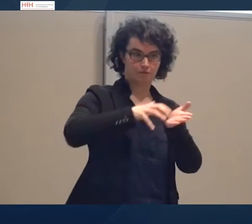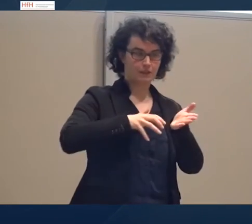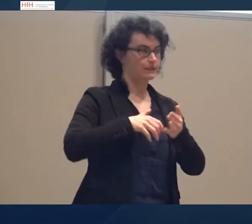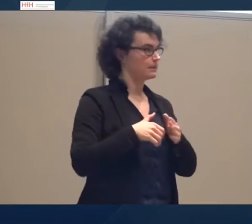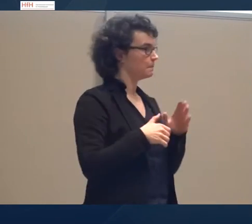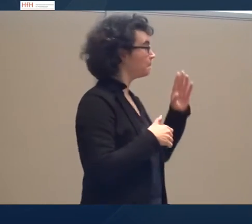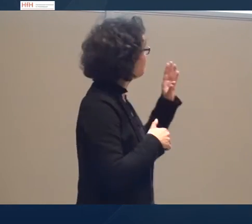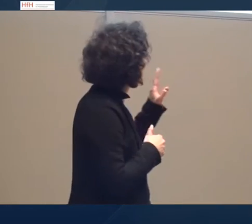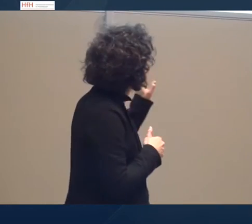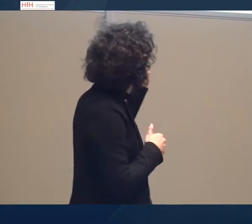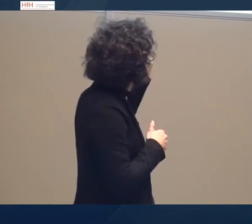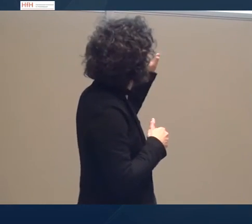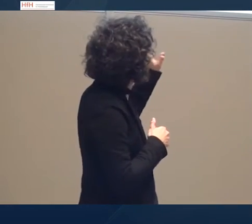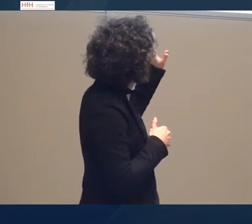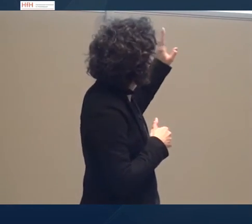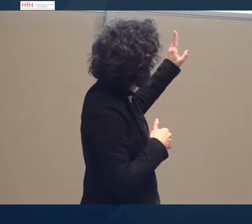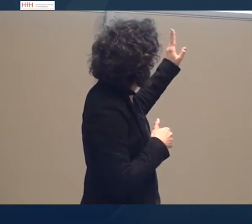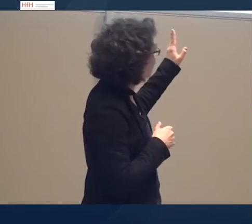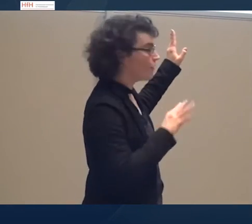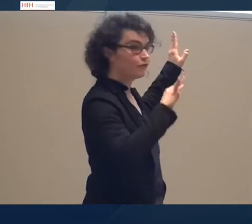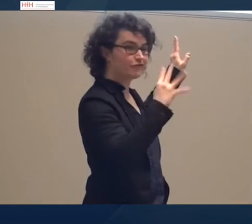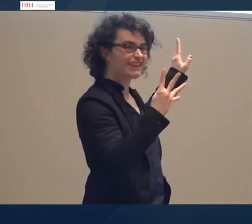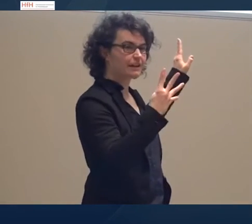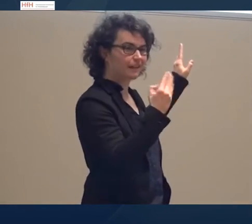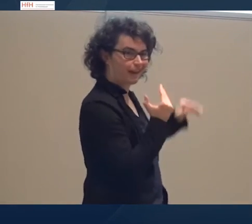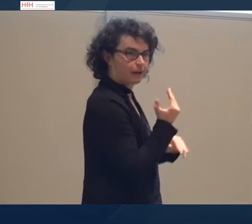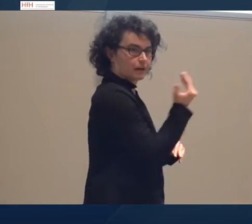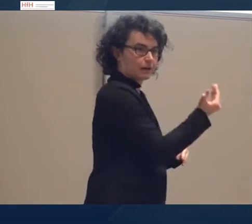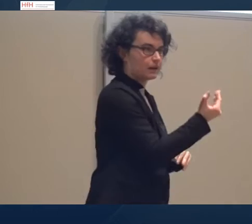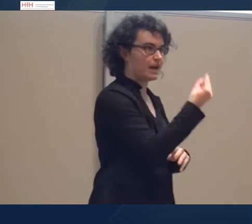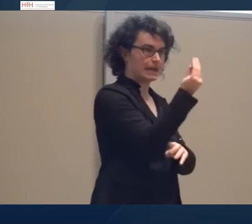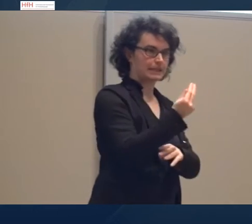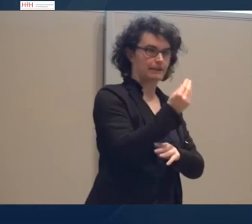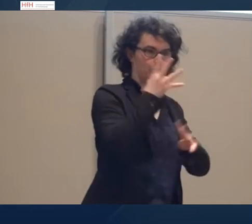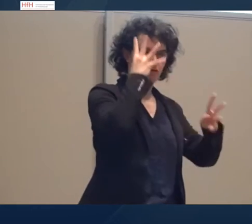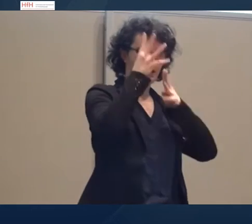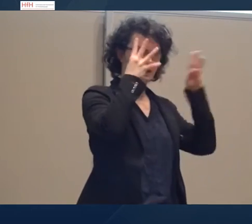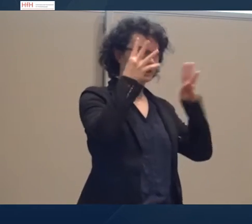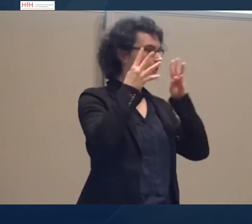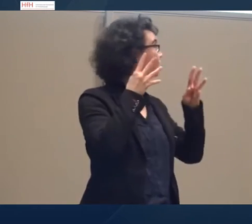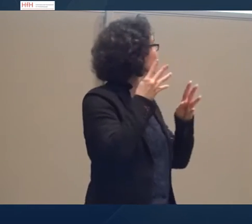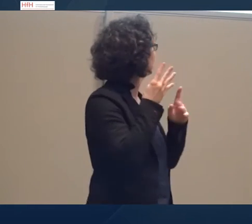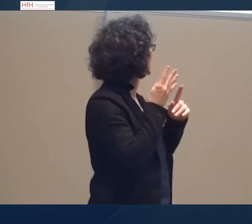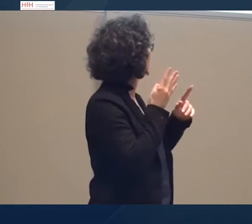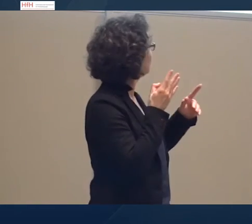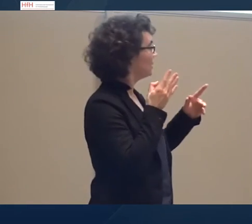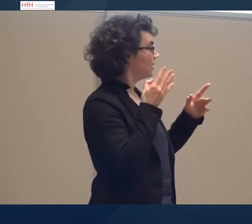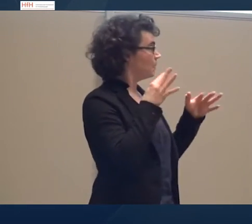Und was ich hier als vierte spalte, die ästhetisch-kreativen Beziehungen, ausdrucksorientiert, wo wir beispielsweise Text